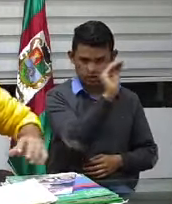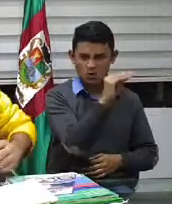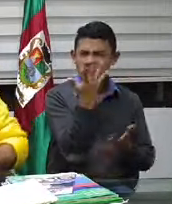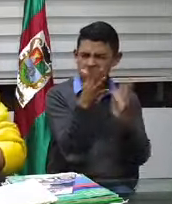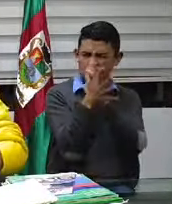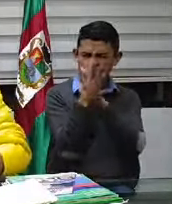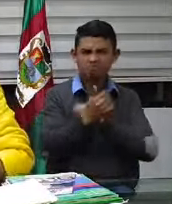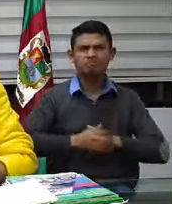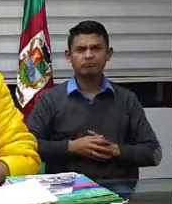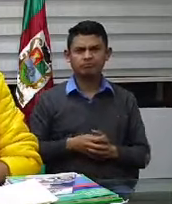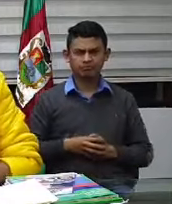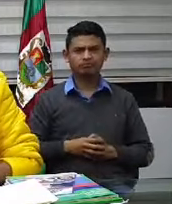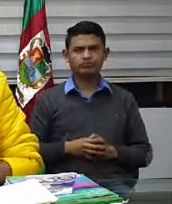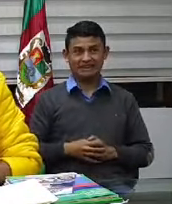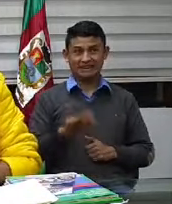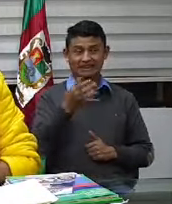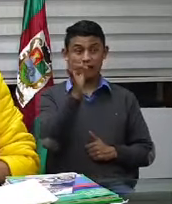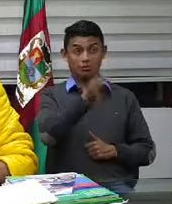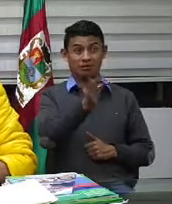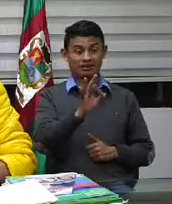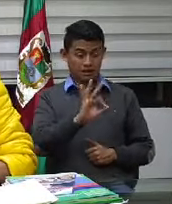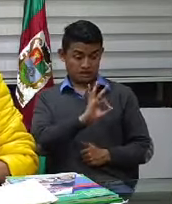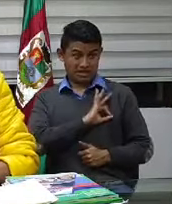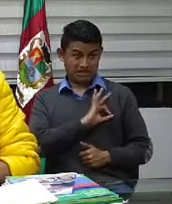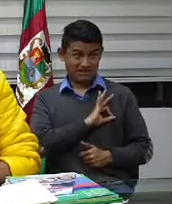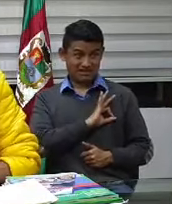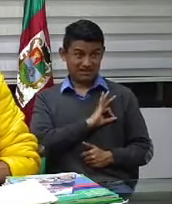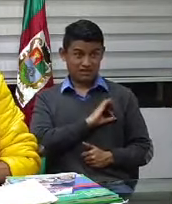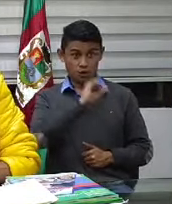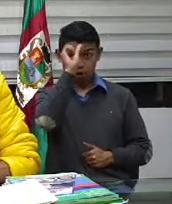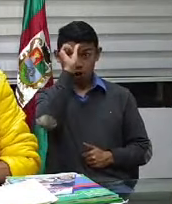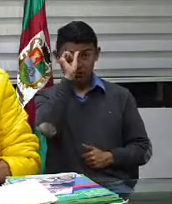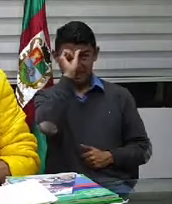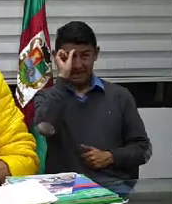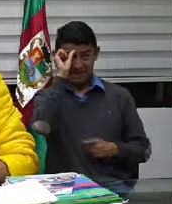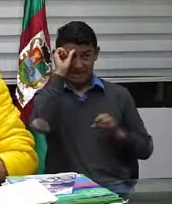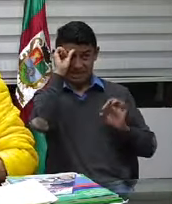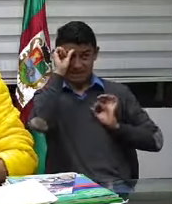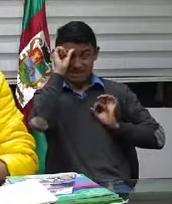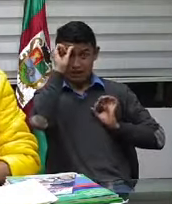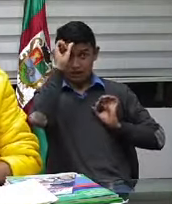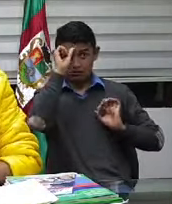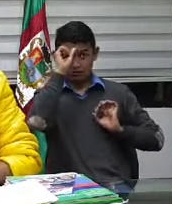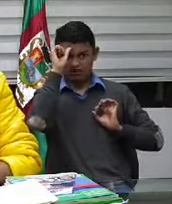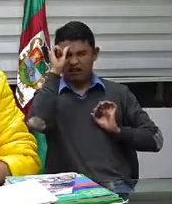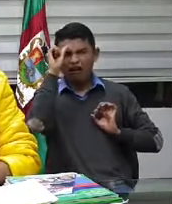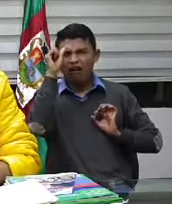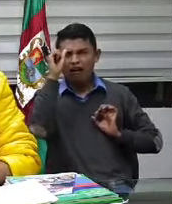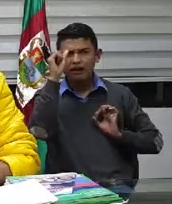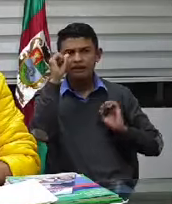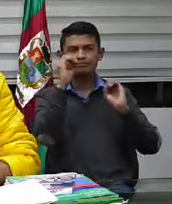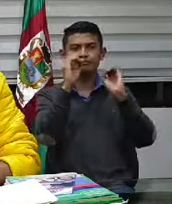Los próximos sábados y domingos vamos a tener los días de no ruedas.